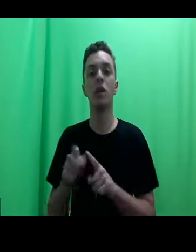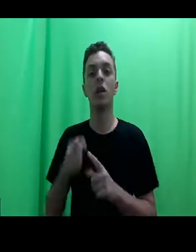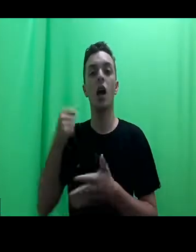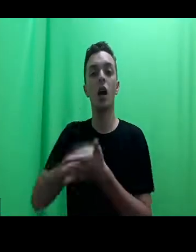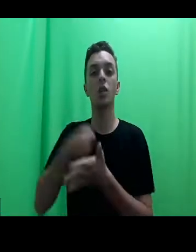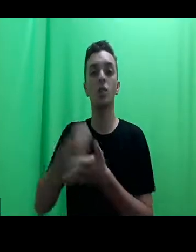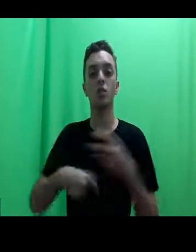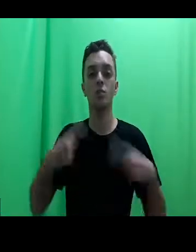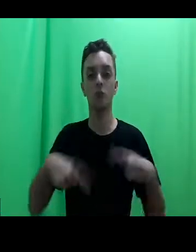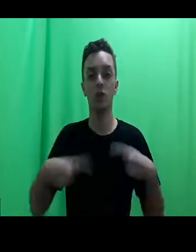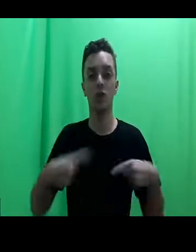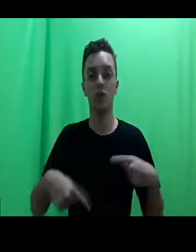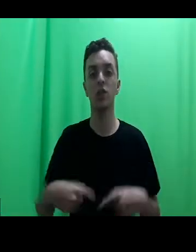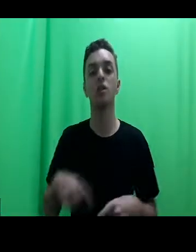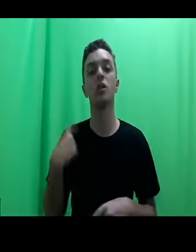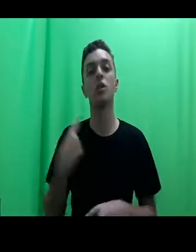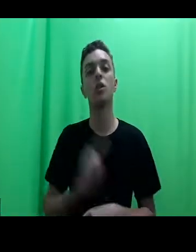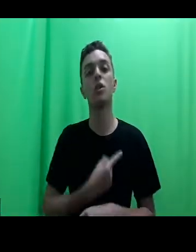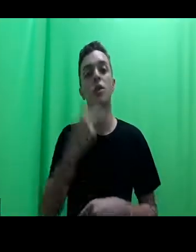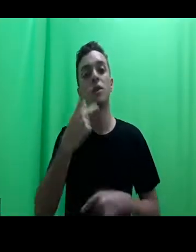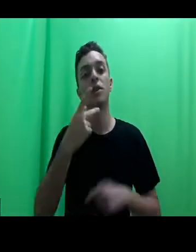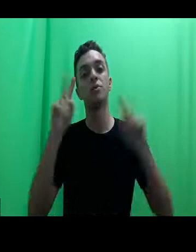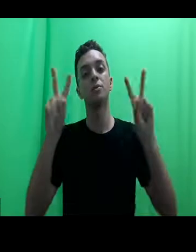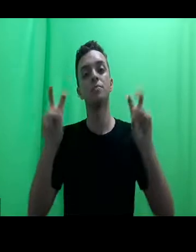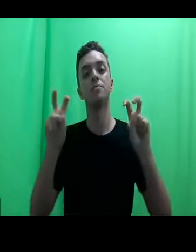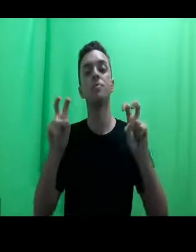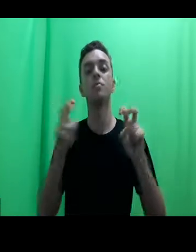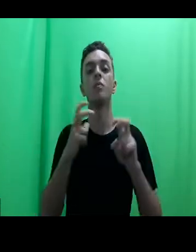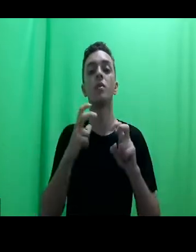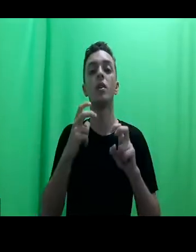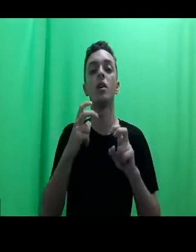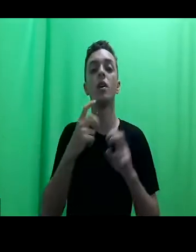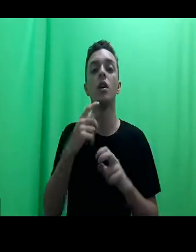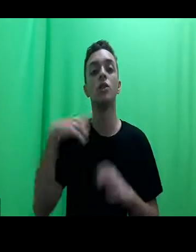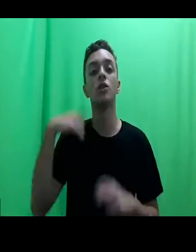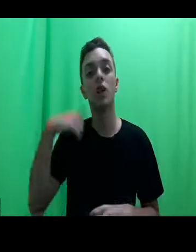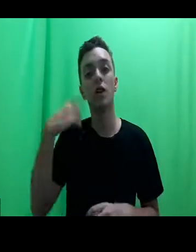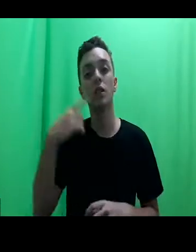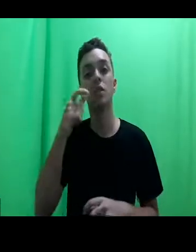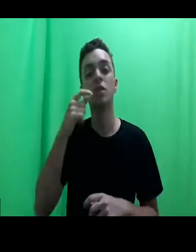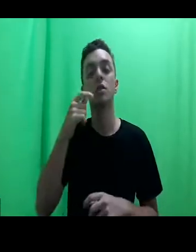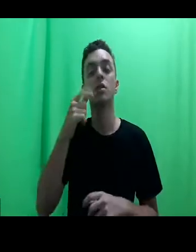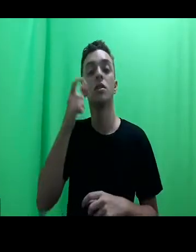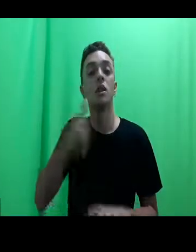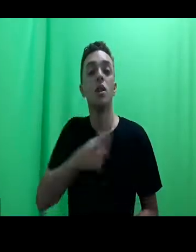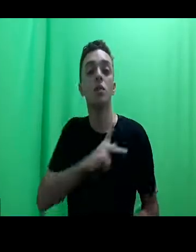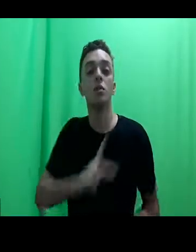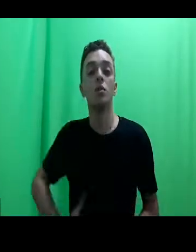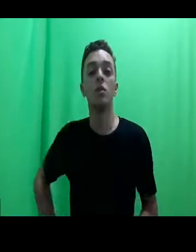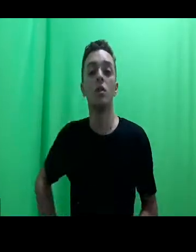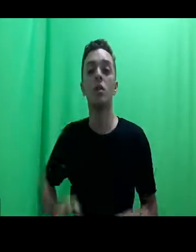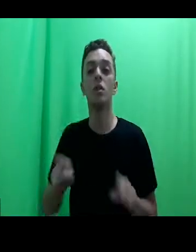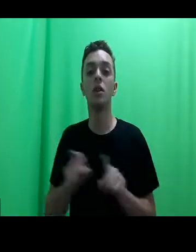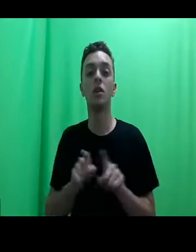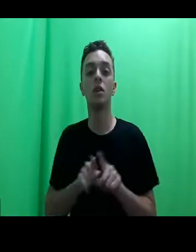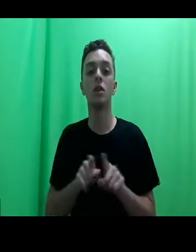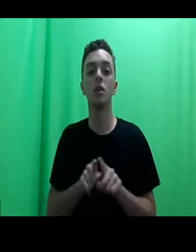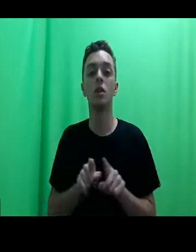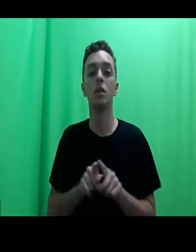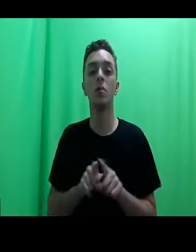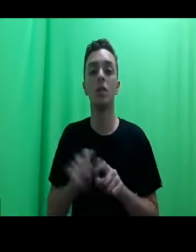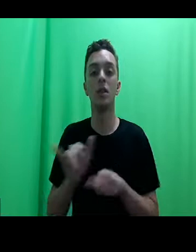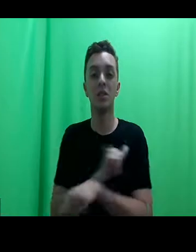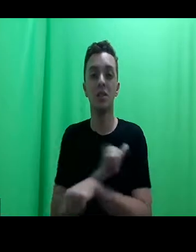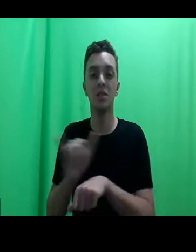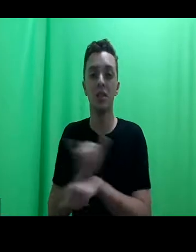abordamos a advocacia de interesse público e o litígio estratégico. E